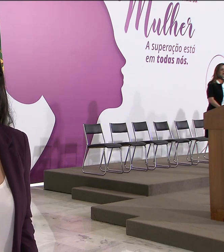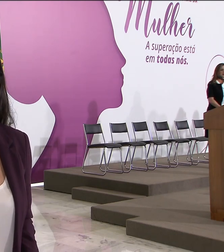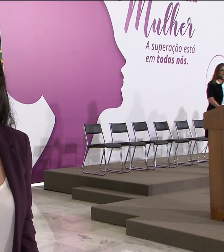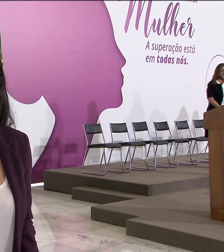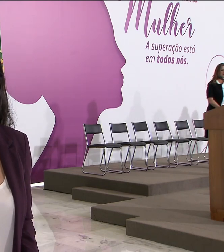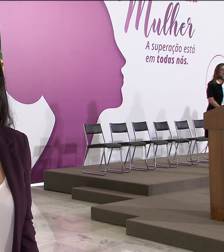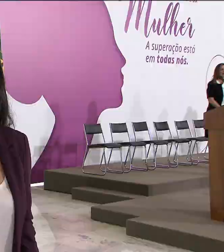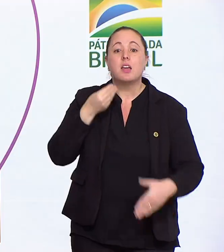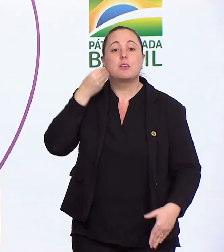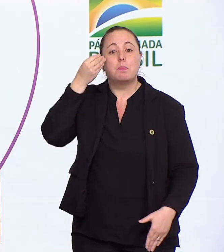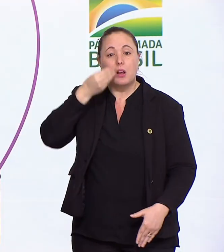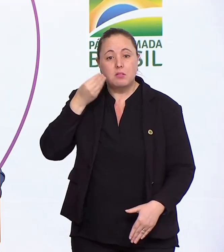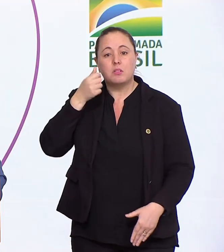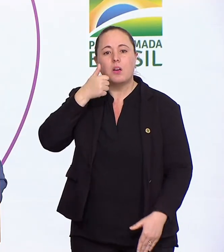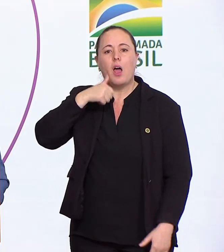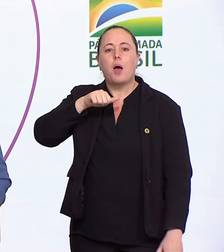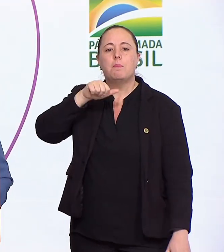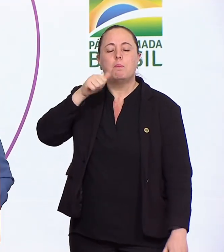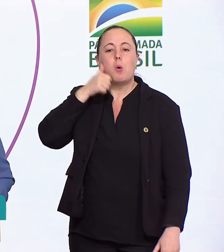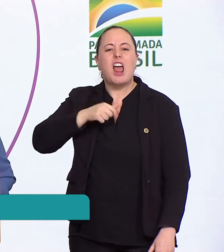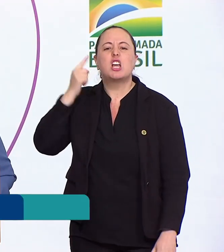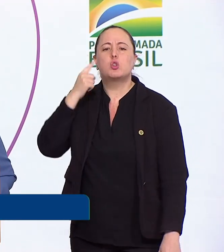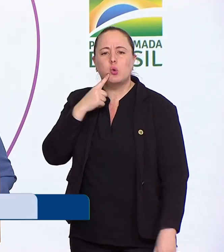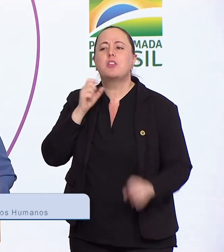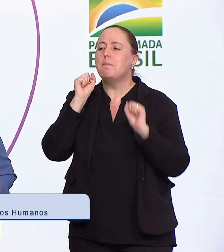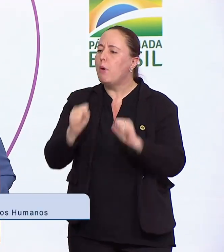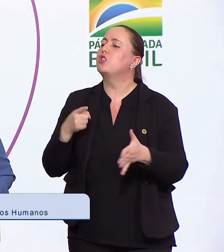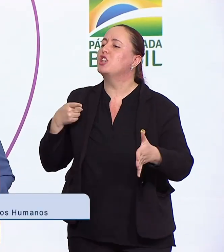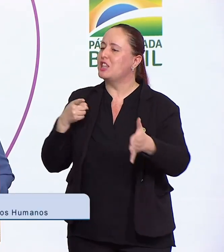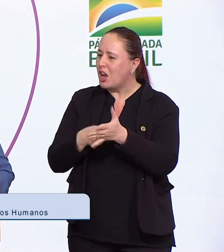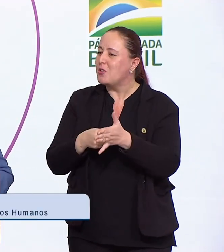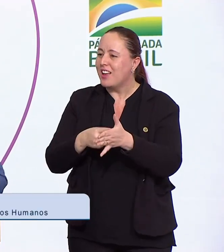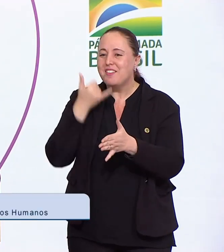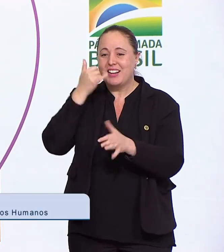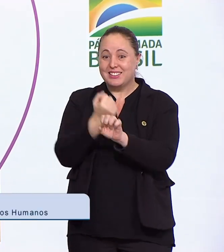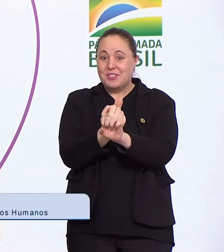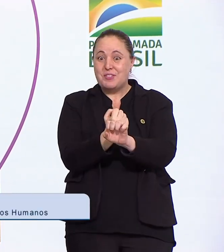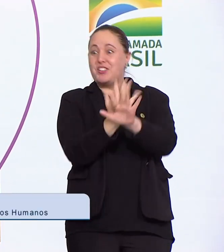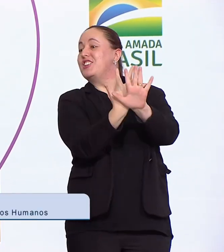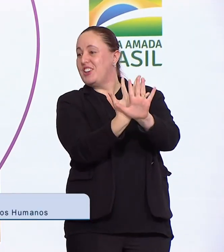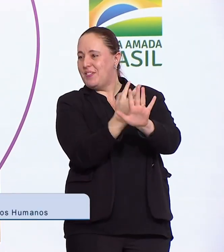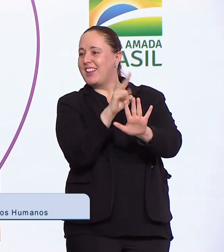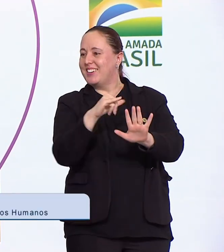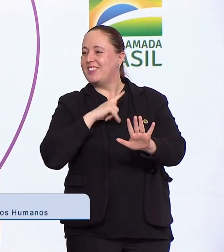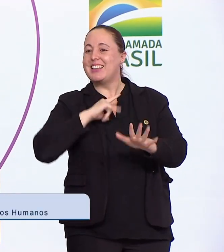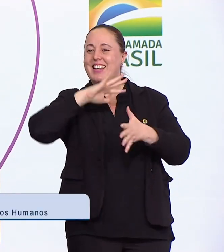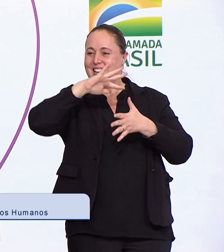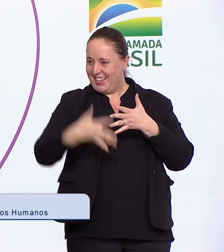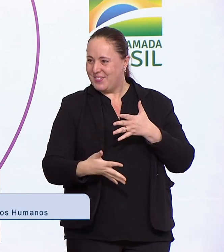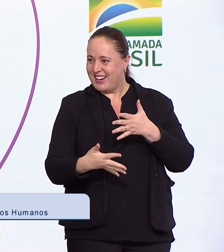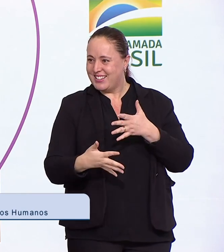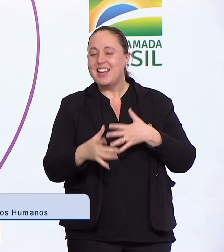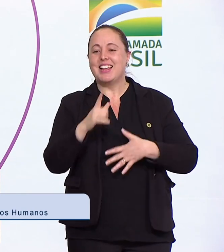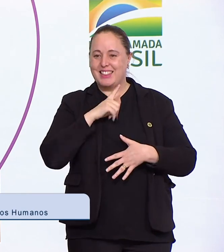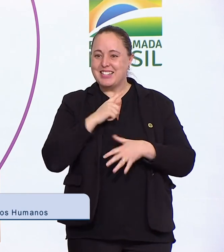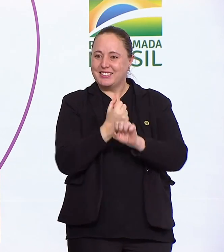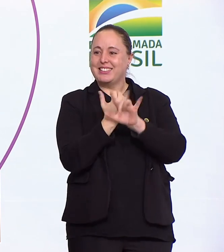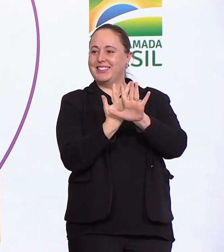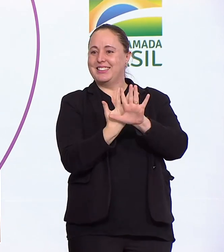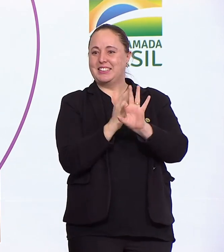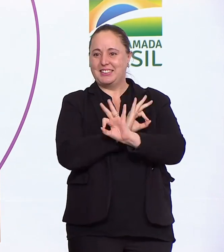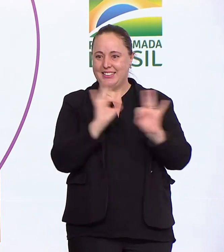meio de videochamadas. A mulher surda poderá ligar para o Ligue 180, porque agora a gente tem a videochamada.